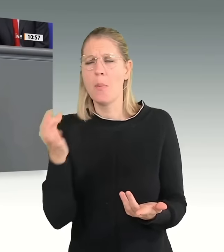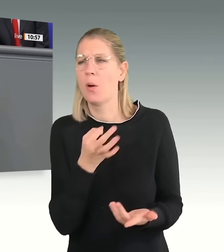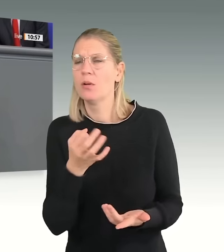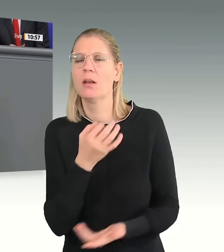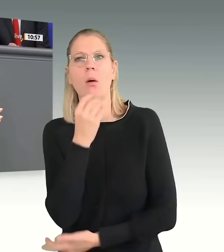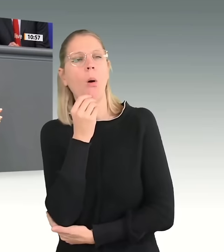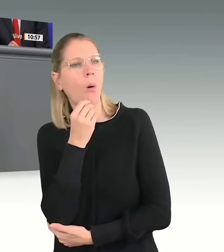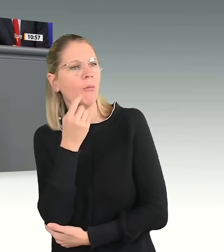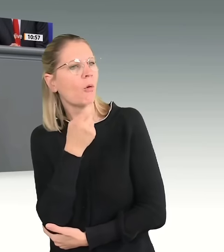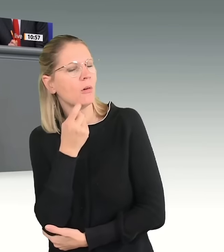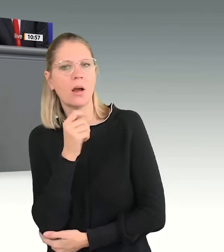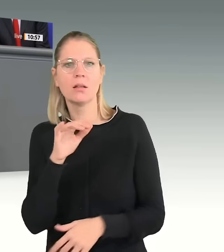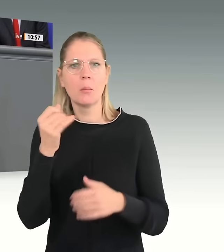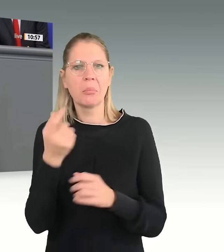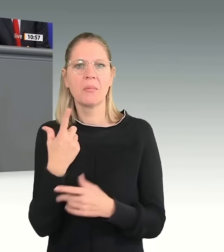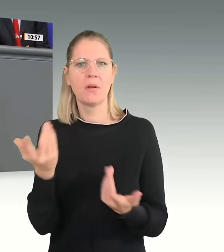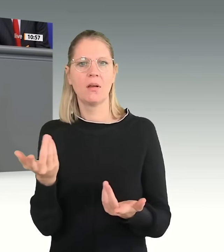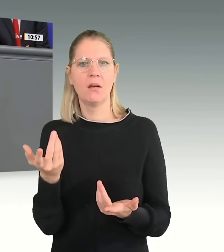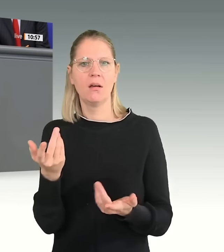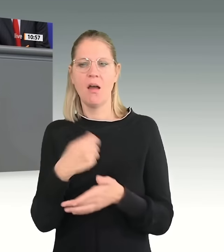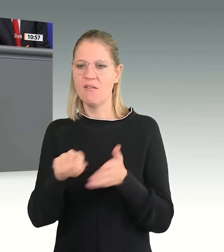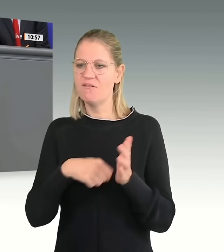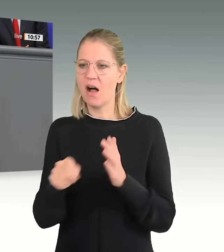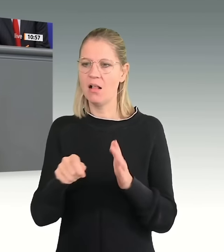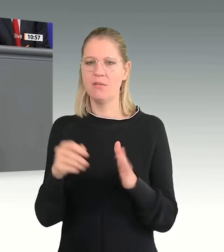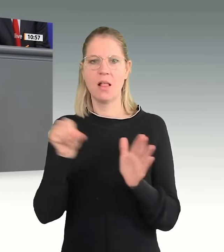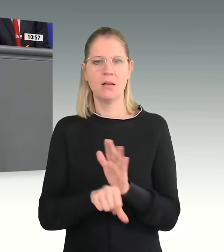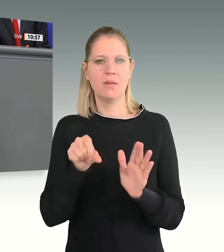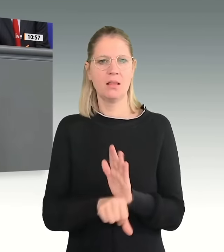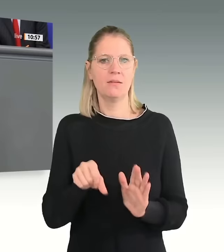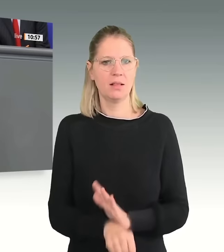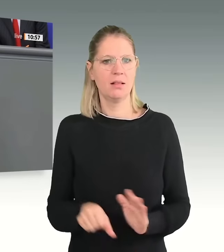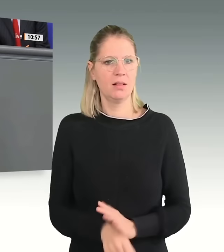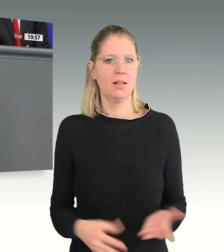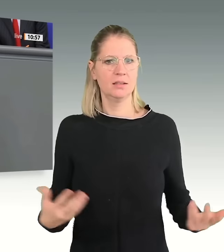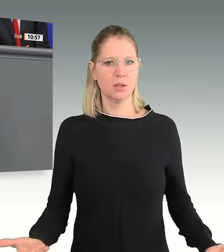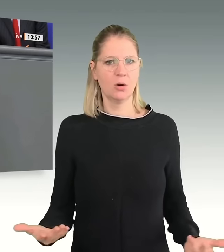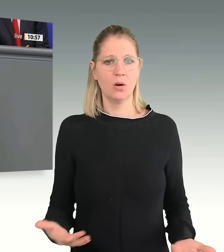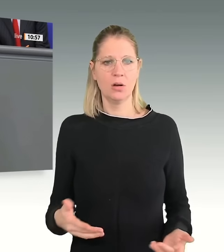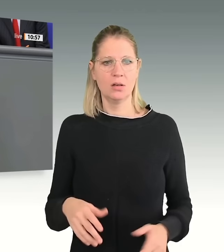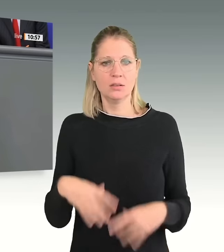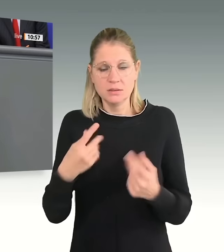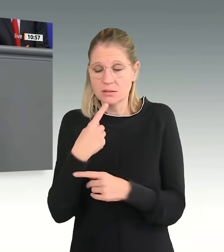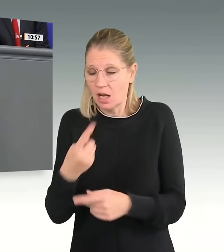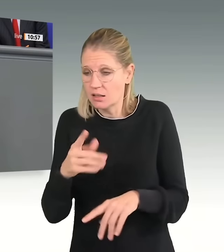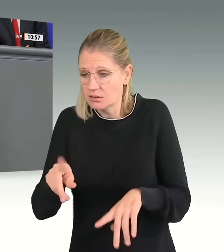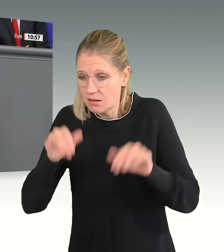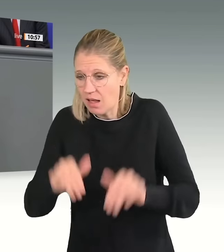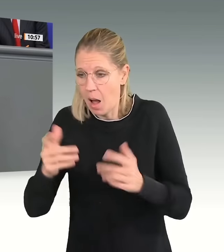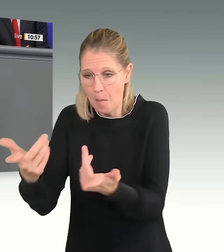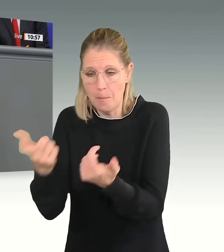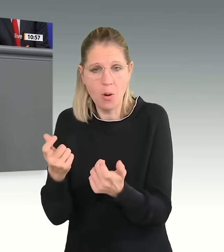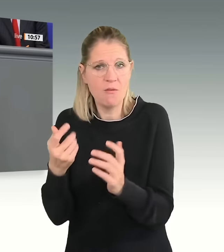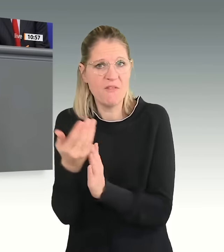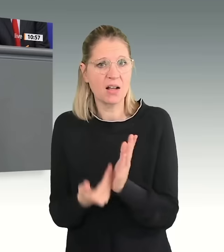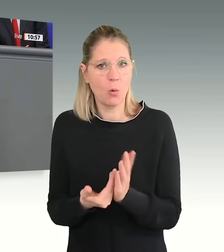Sie werden natürlich unseren Antrag ablehnen, wie Sie alle unsere Anträge in dieser Legislaturperiode abgelehnt haben. Aber vielleicht